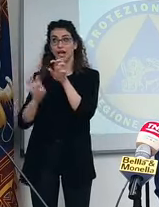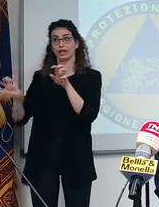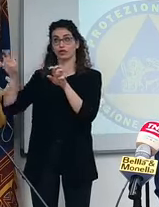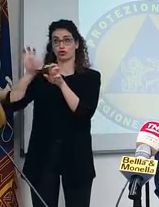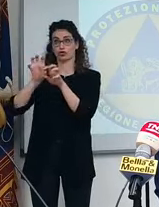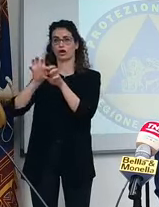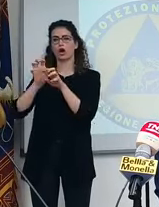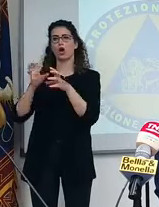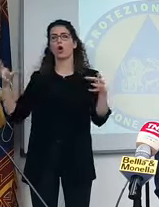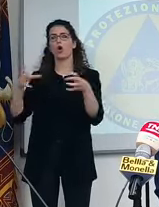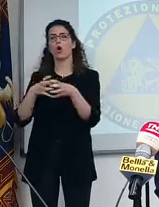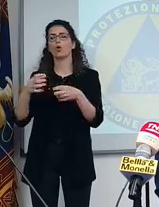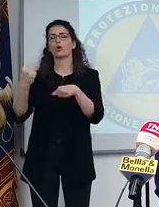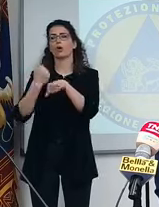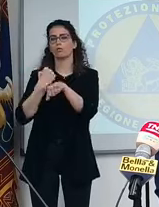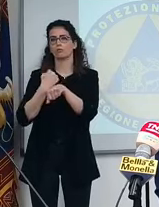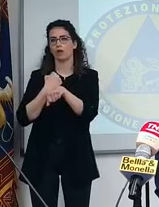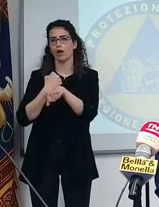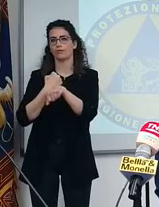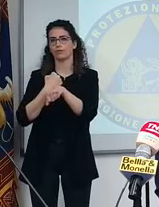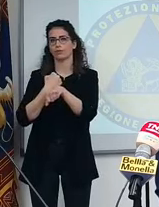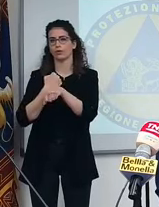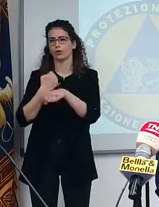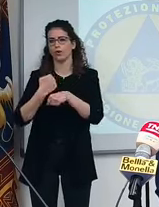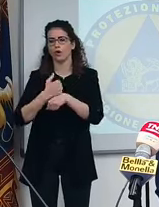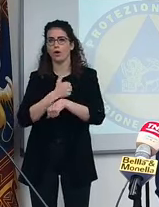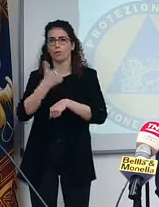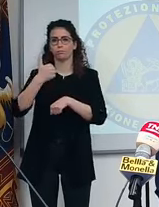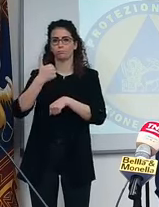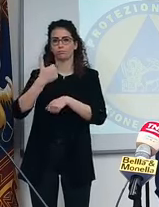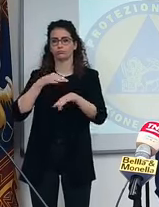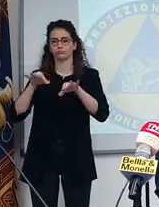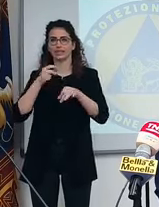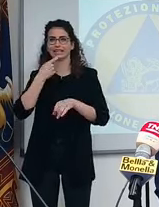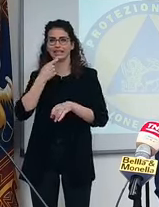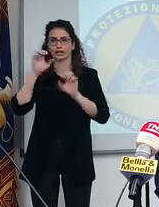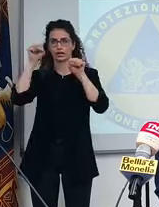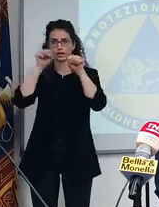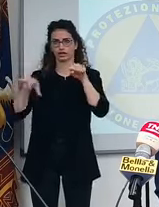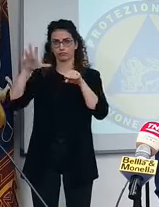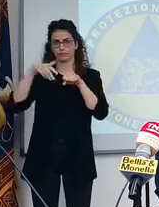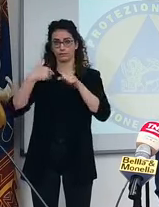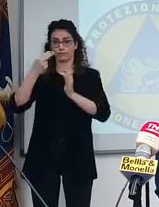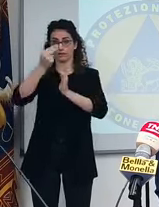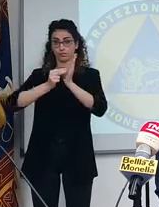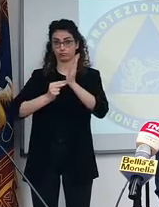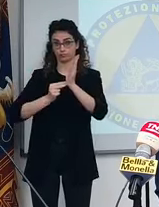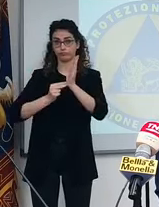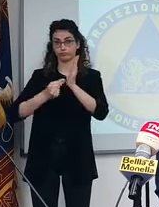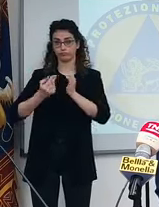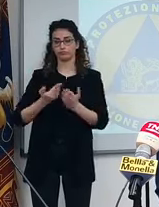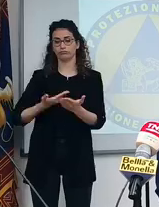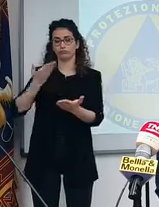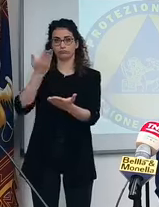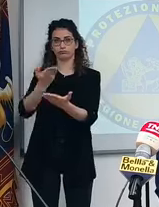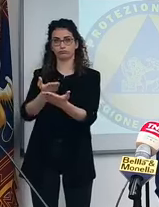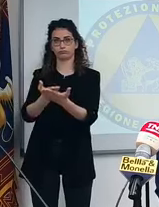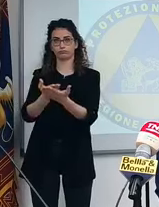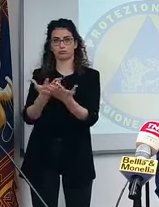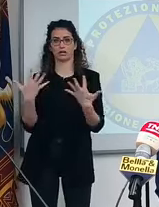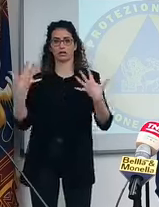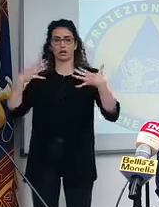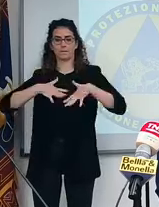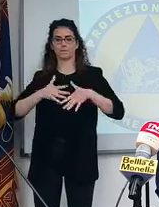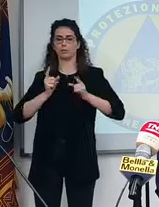coordinato dalla regione Veneto, hanno presentato le linee guida, ma non le abbiamo fatte con la casacca dei partiti,